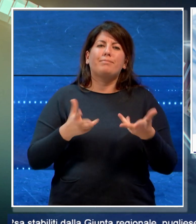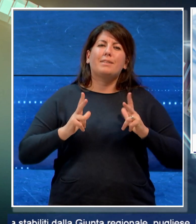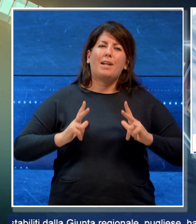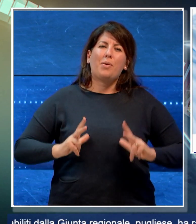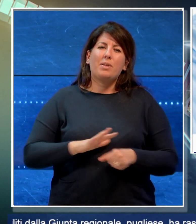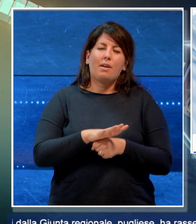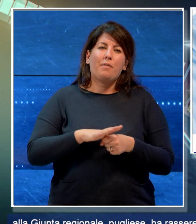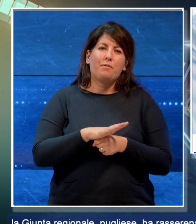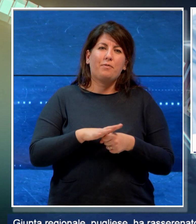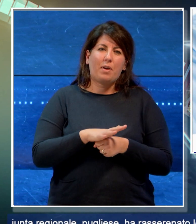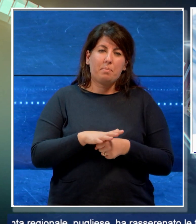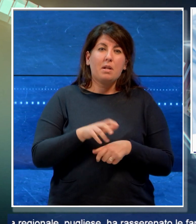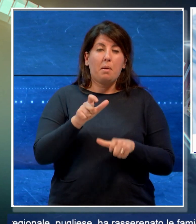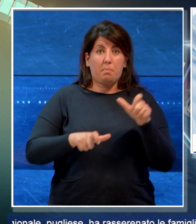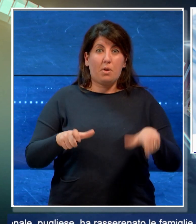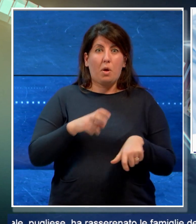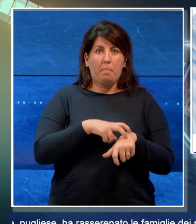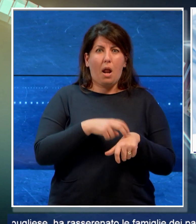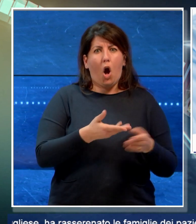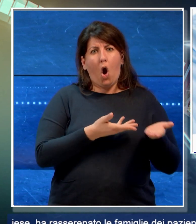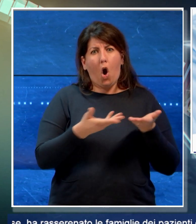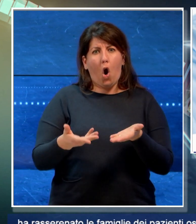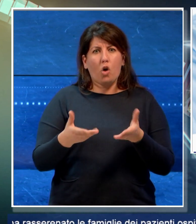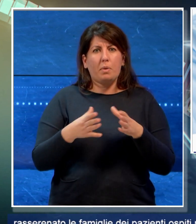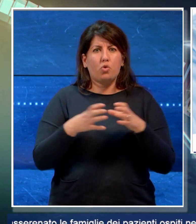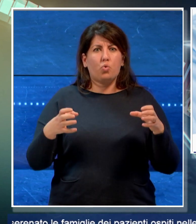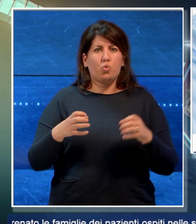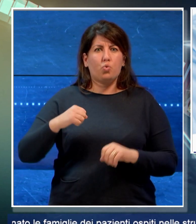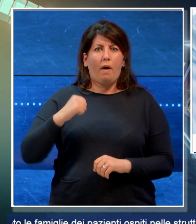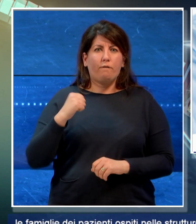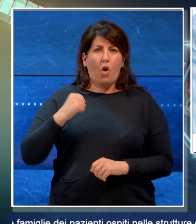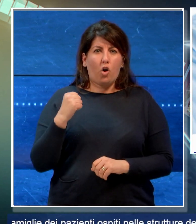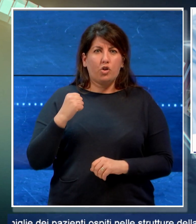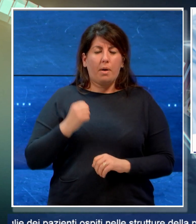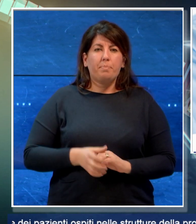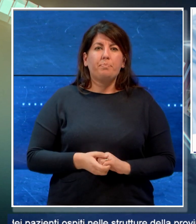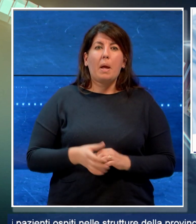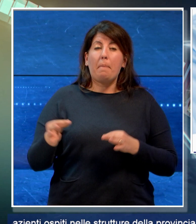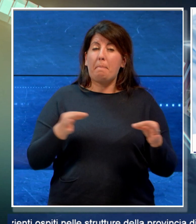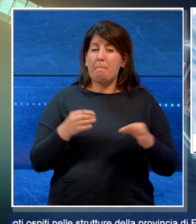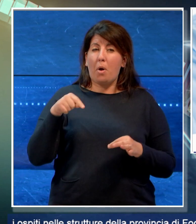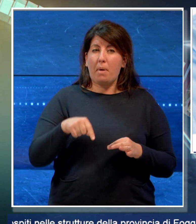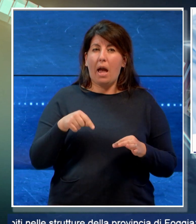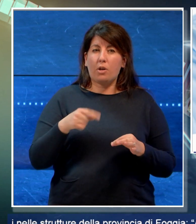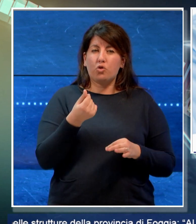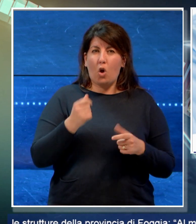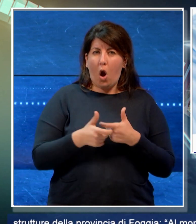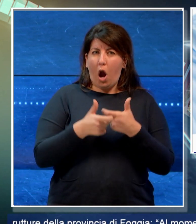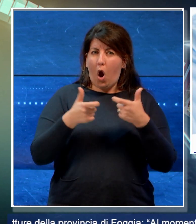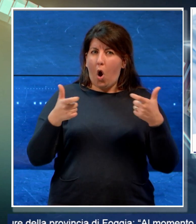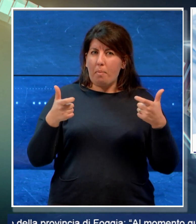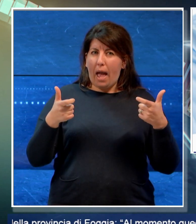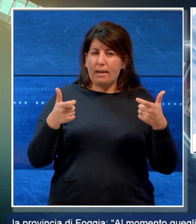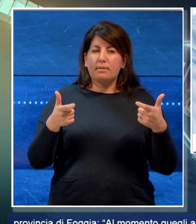dei pazienti ospiti nelle strutture di Foggia. Al momento quegli aumenti sono congelati